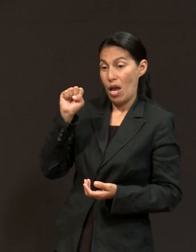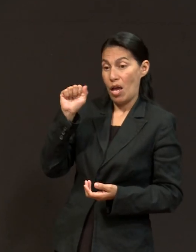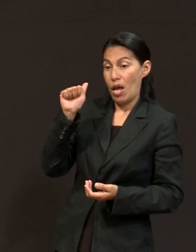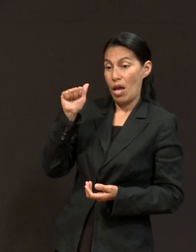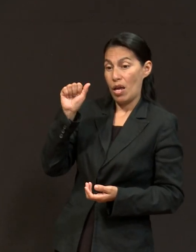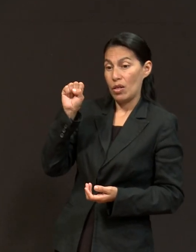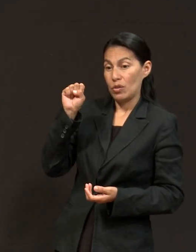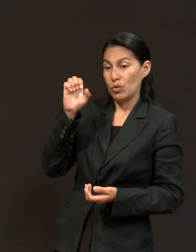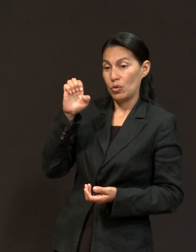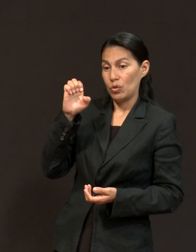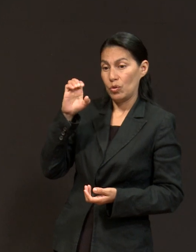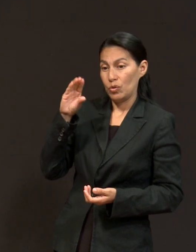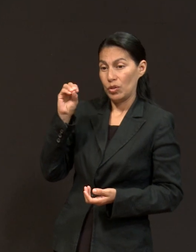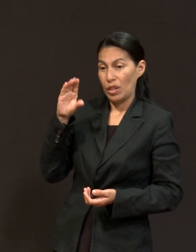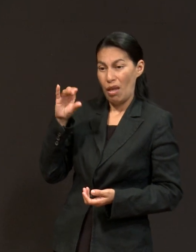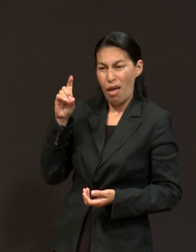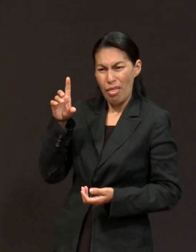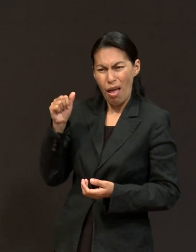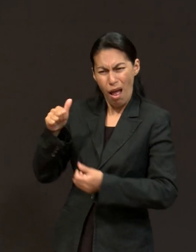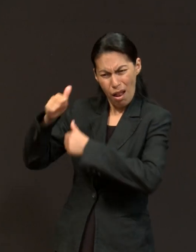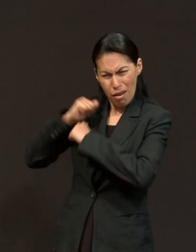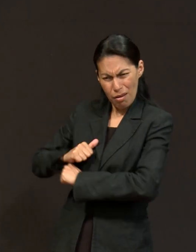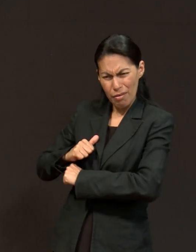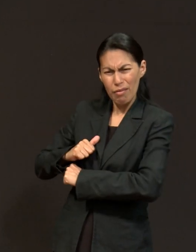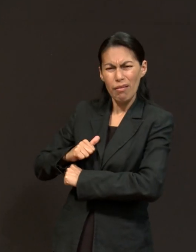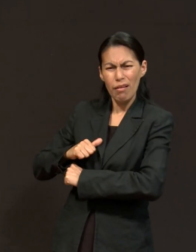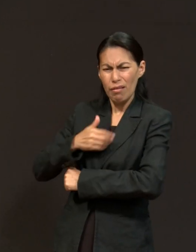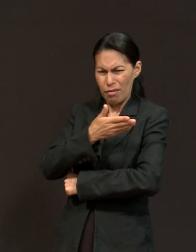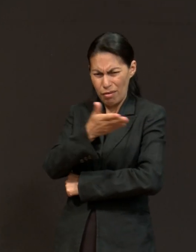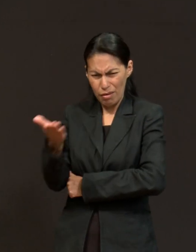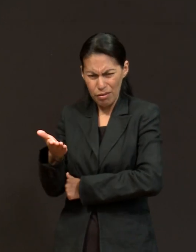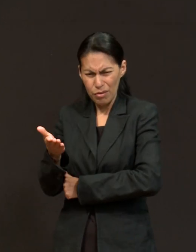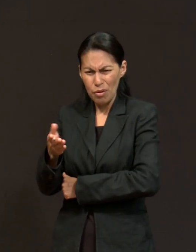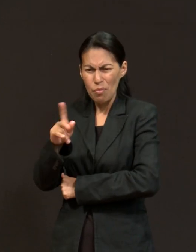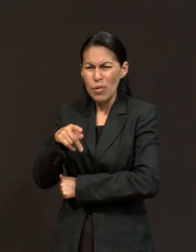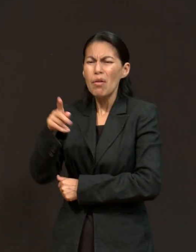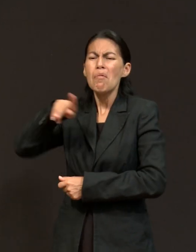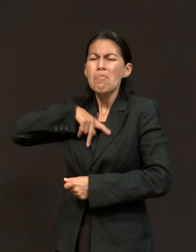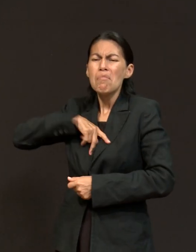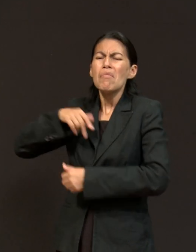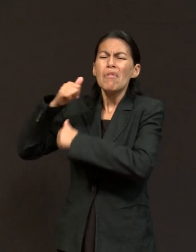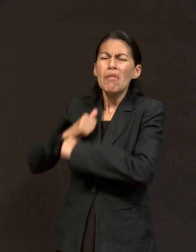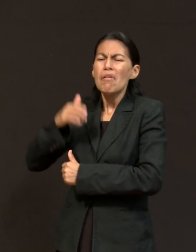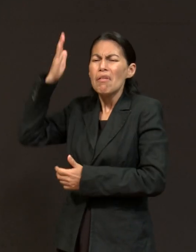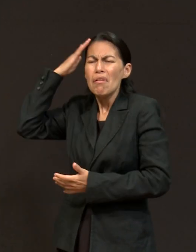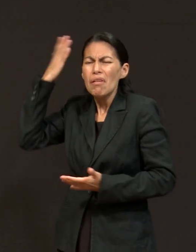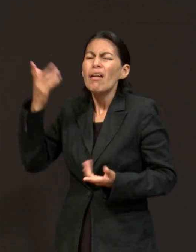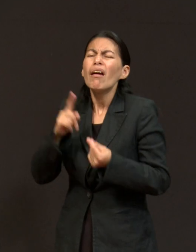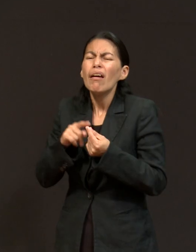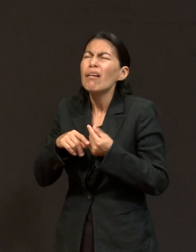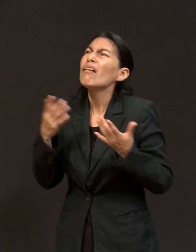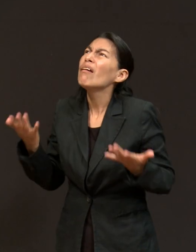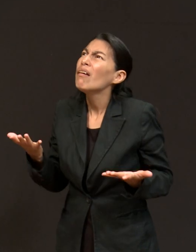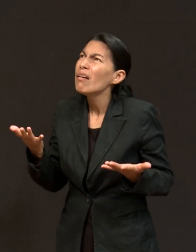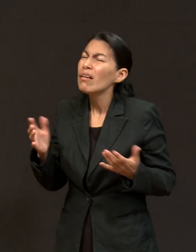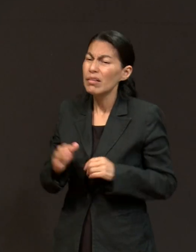¿quién es? Y ahora que ya no tengo 15 años, que tengo 23, 24 años,